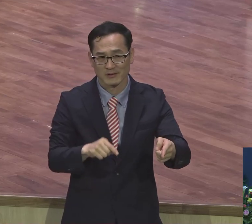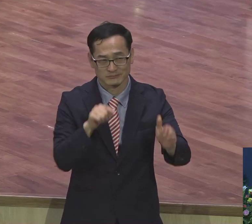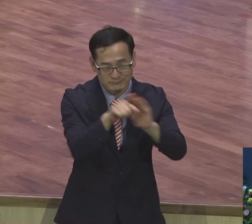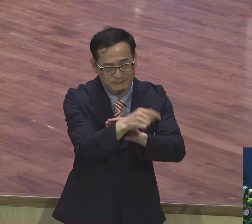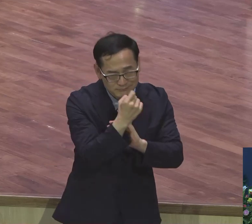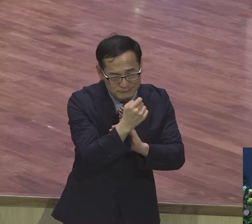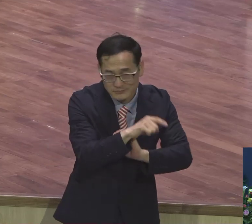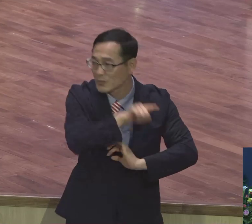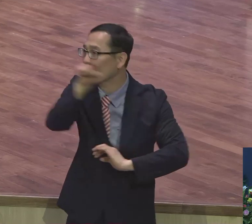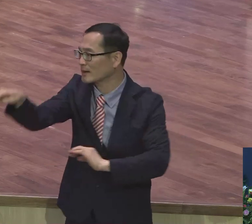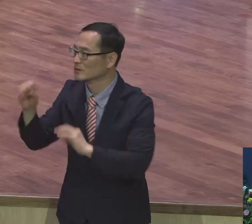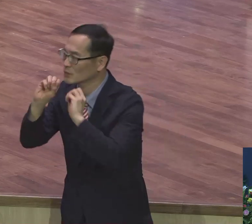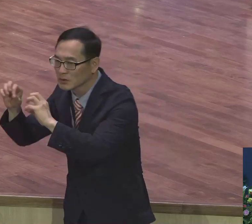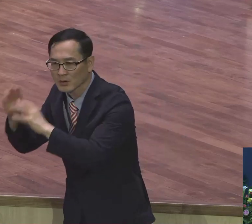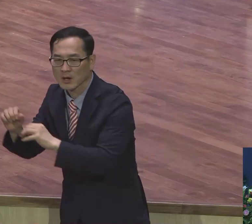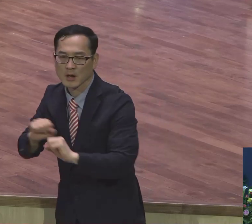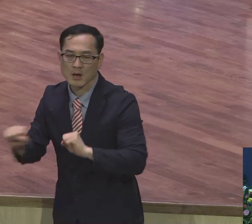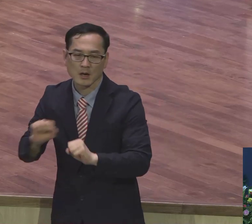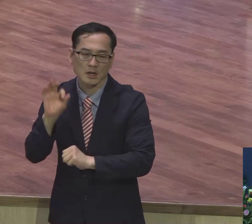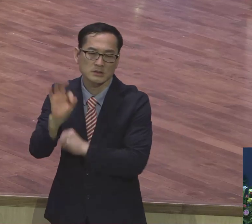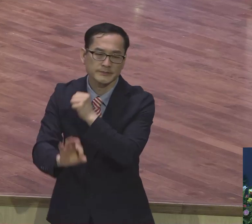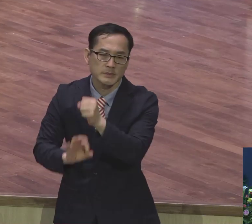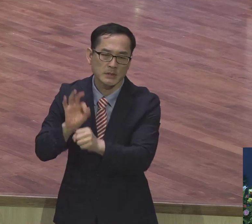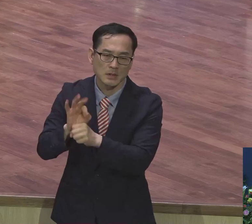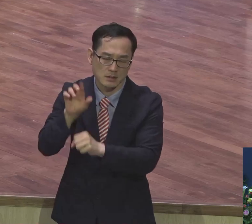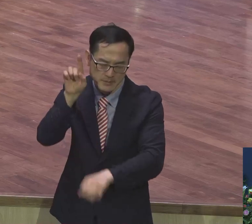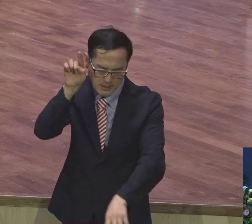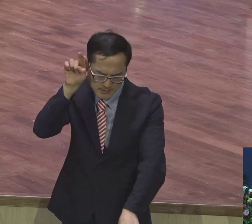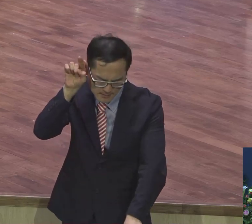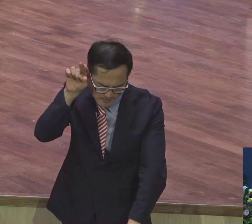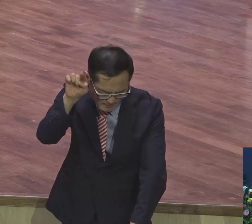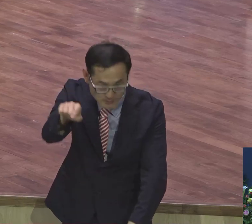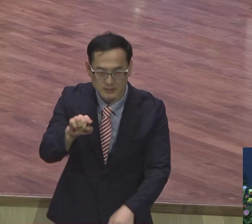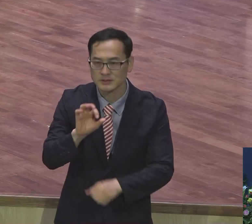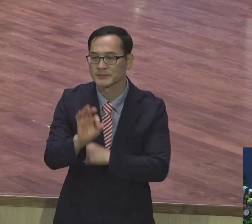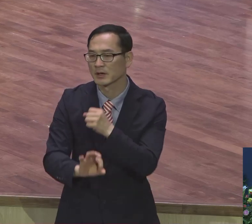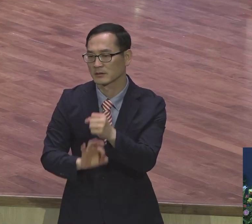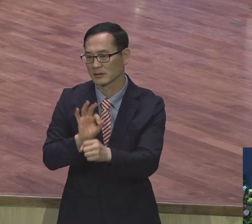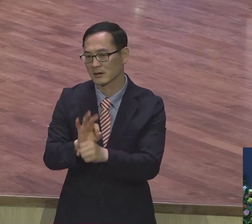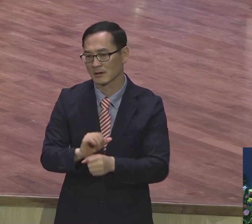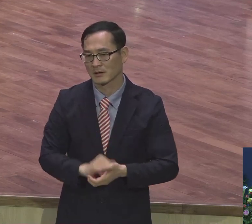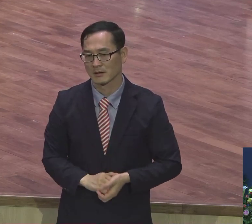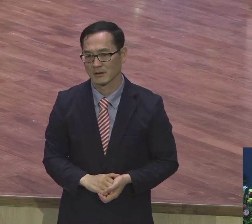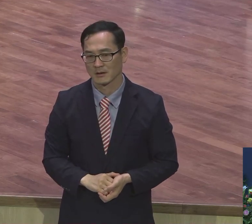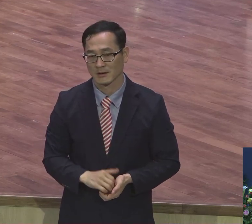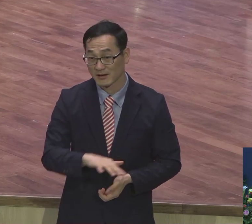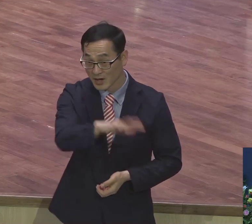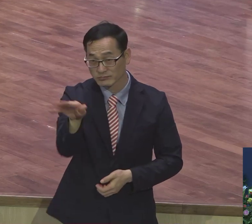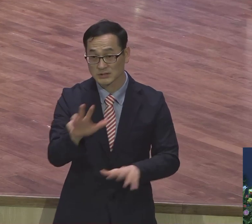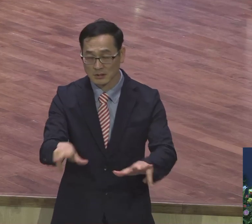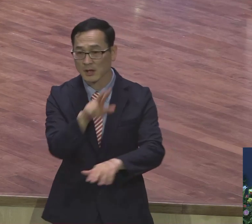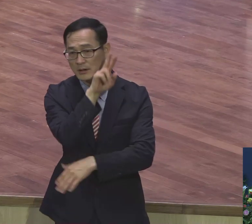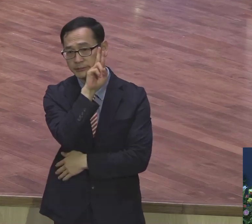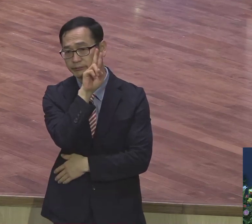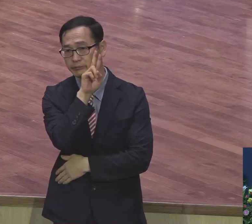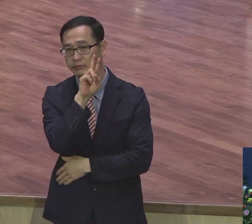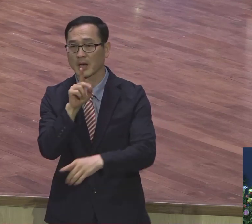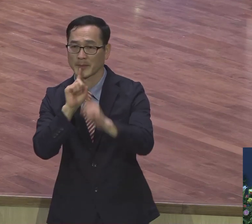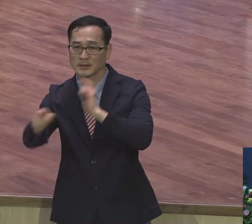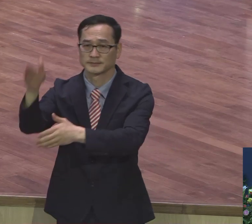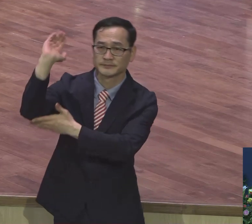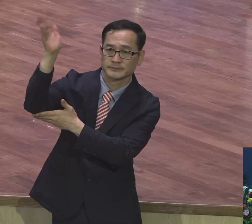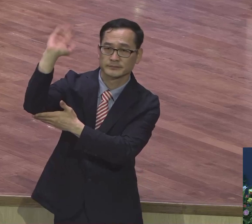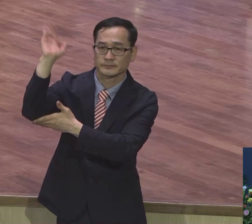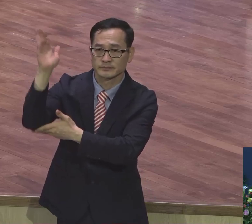하고 또 올라와요. 그것이 10년을 하루 그치 했어요. 여러분은요. 얼마나 편한 지금 메시지 듣고 있는지